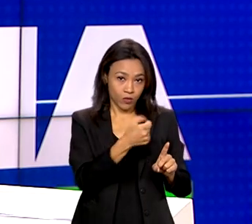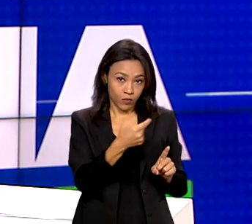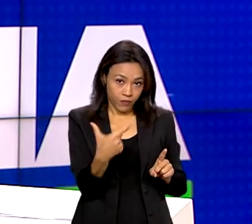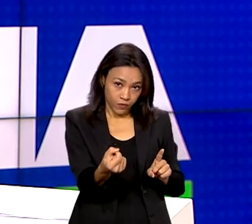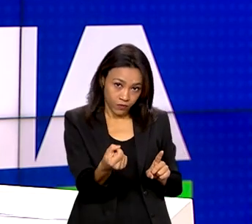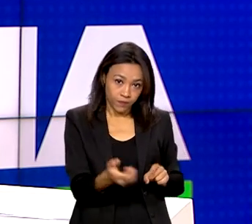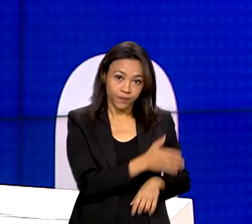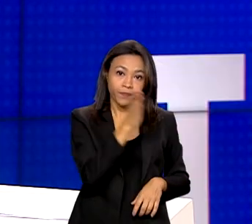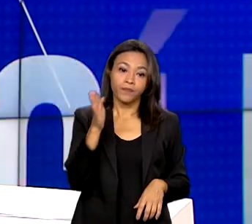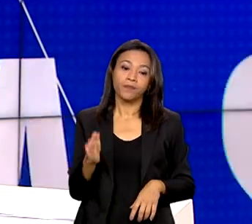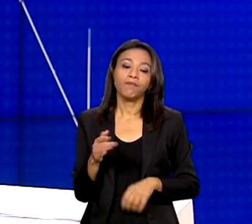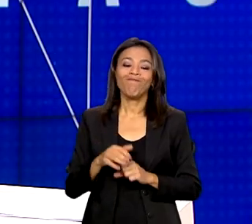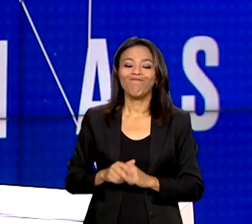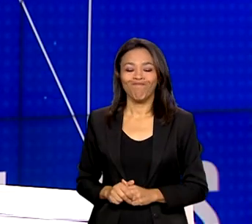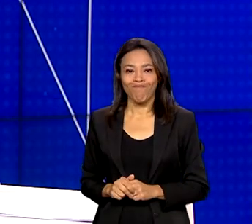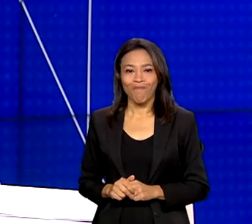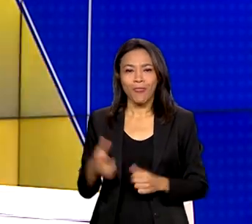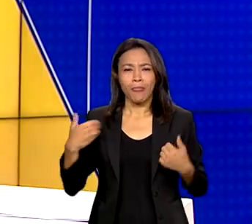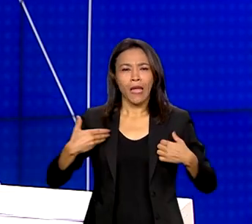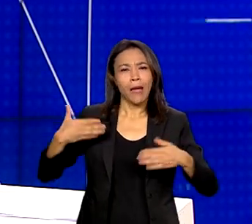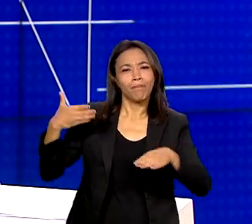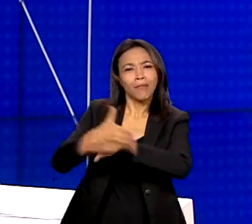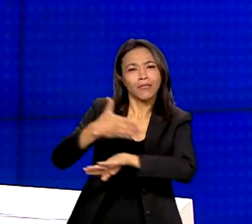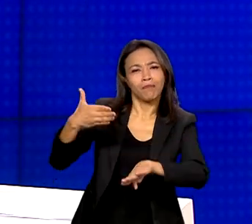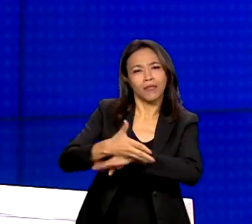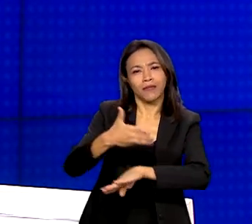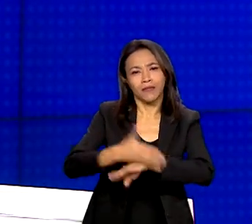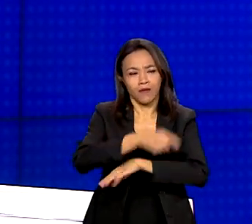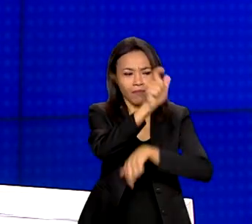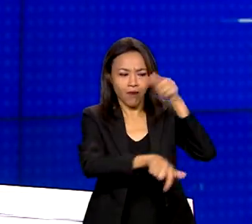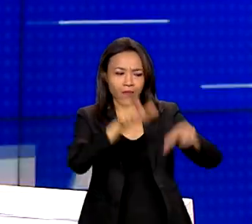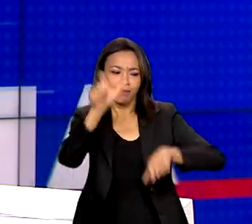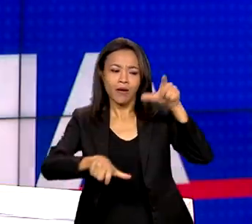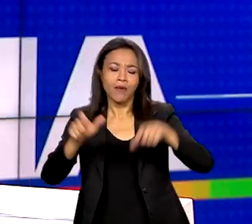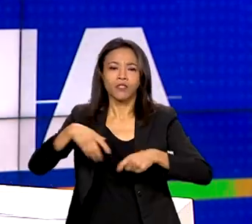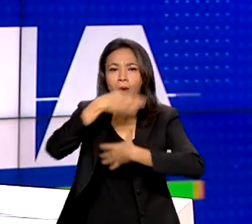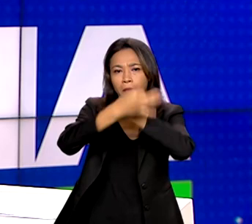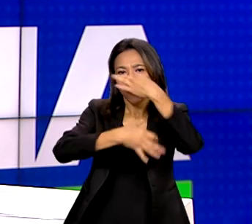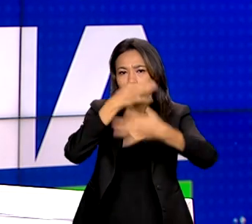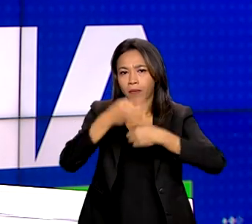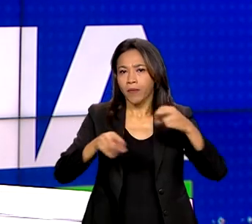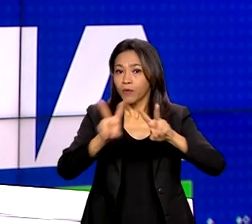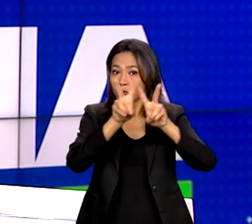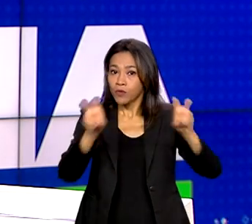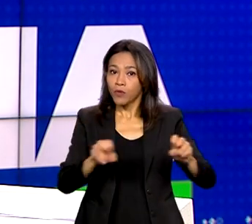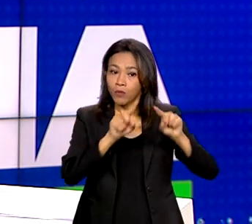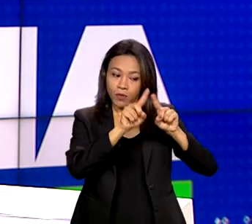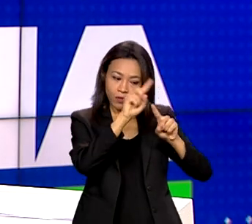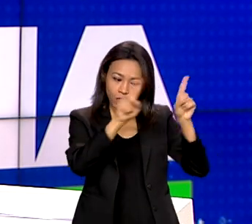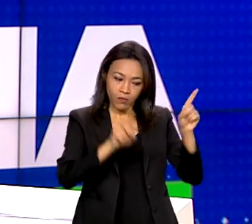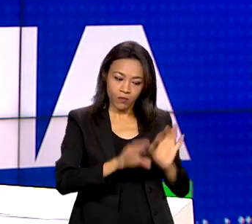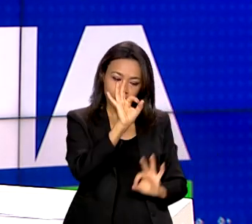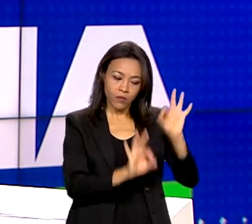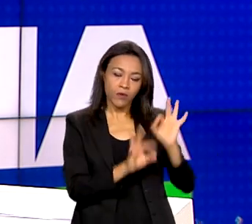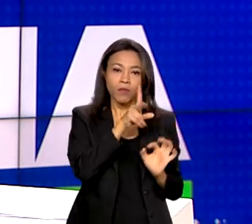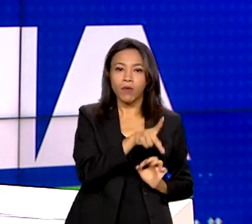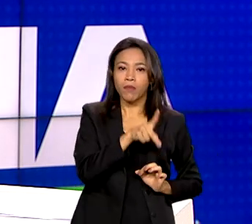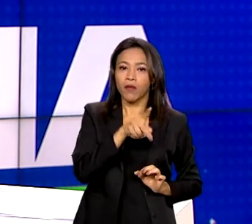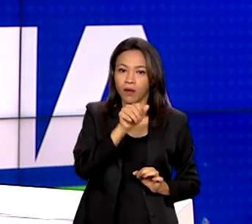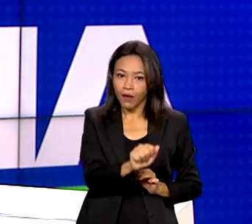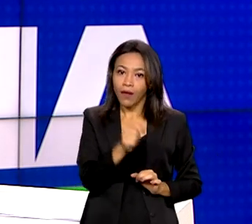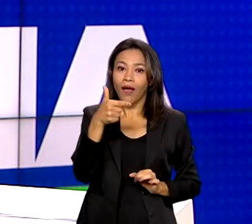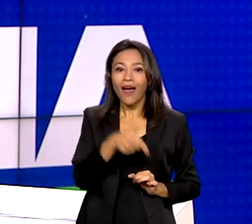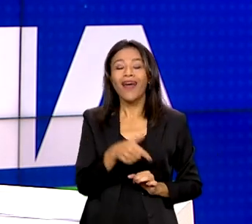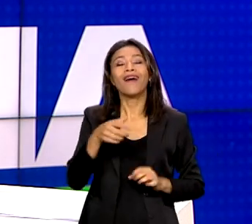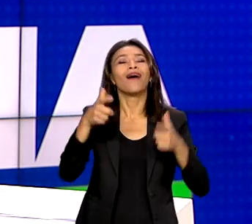A participação popular na definição do orçamento segue com contribuições. Dessa vez, foi a população